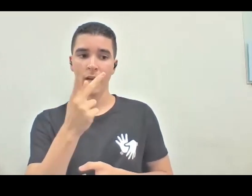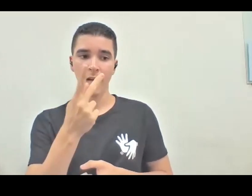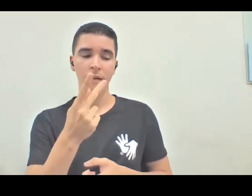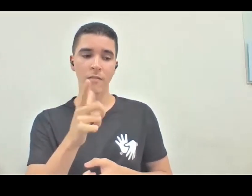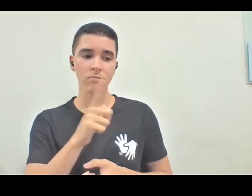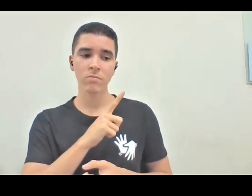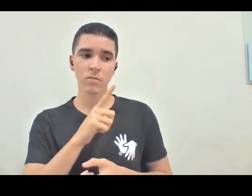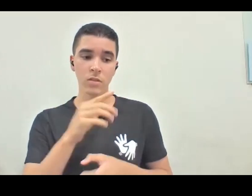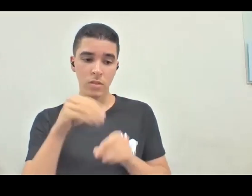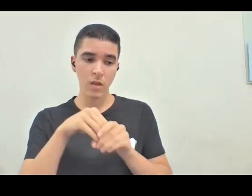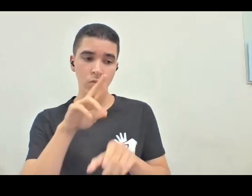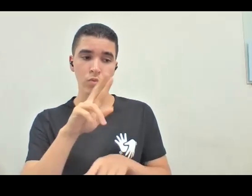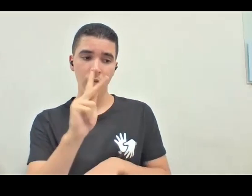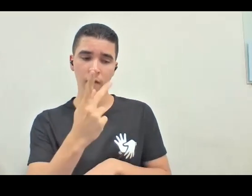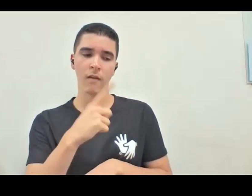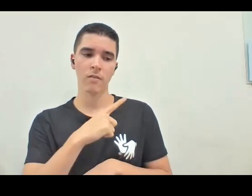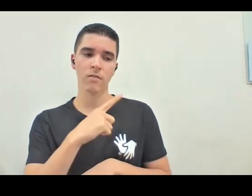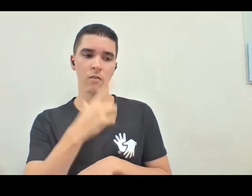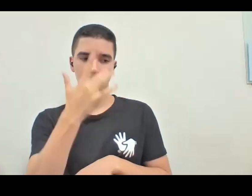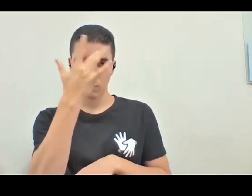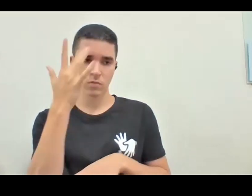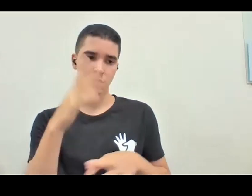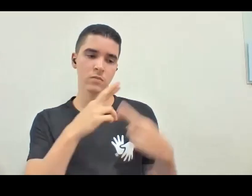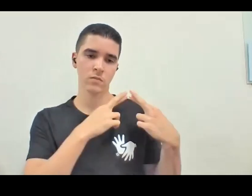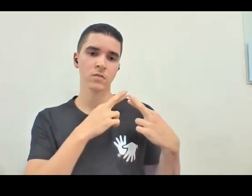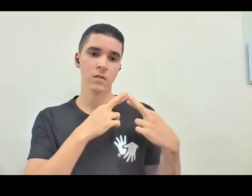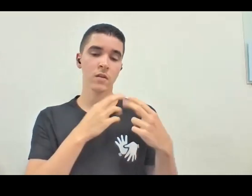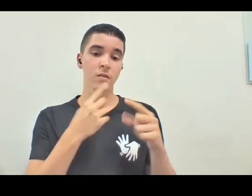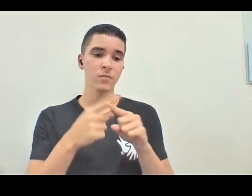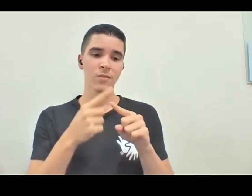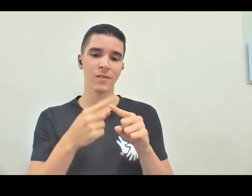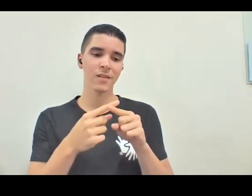se desenvolve de outra forma os projetos, não é verdade?